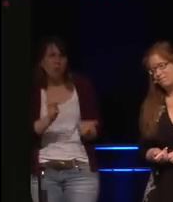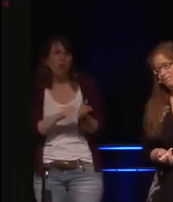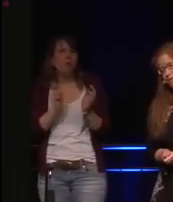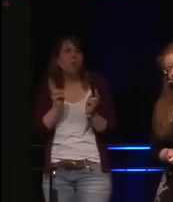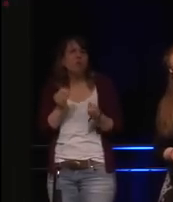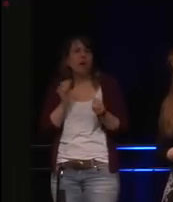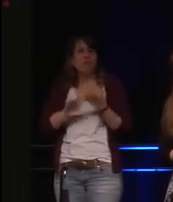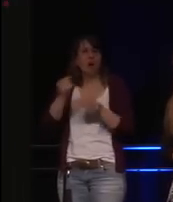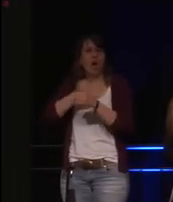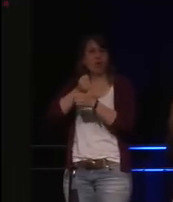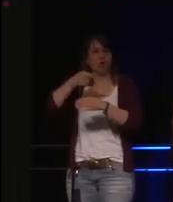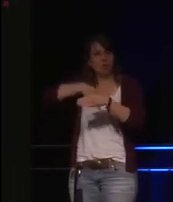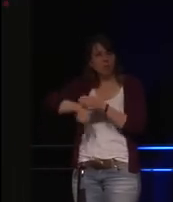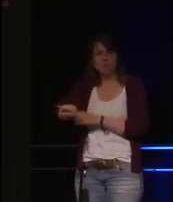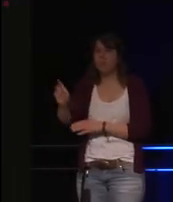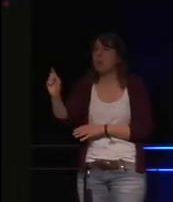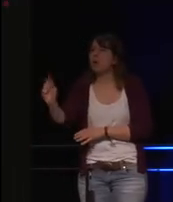der Maschine selber drücken.